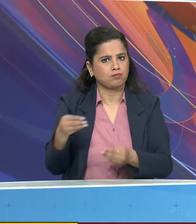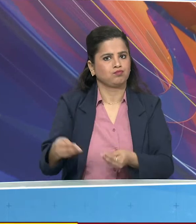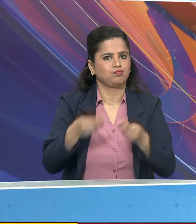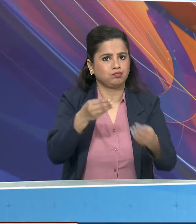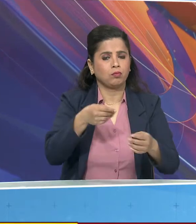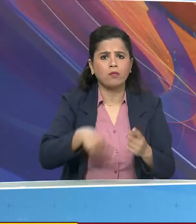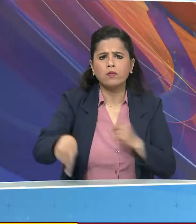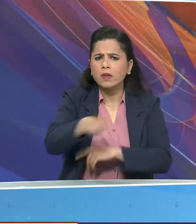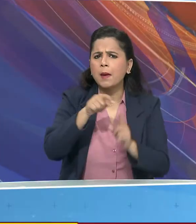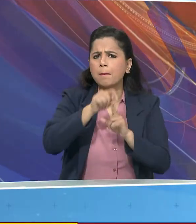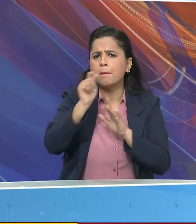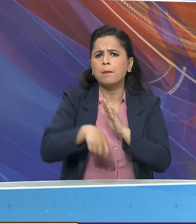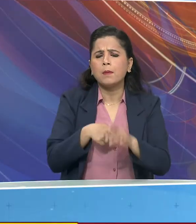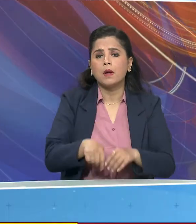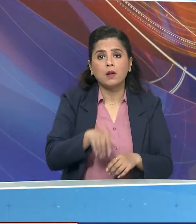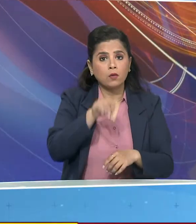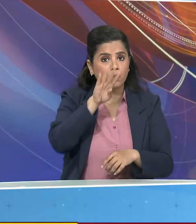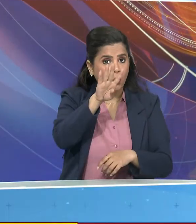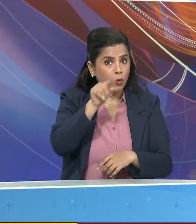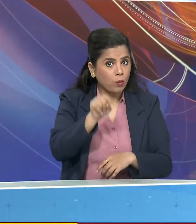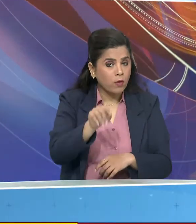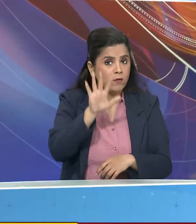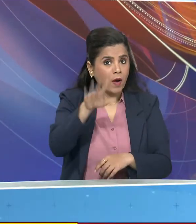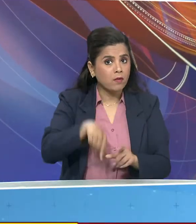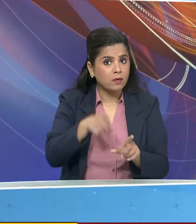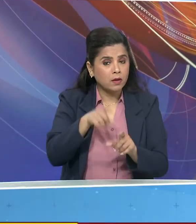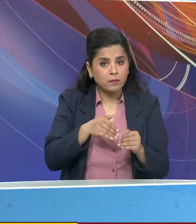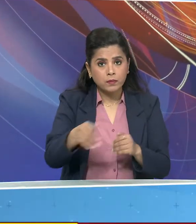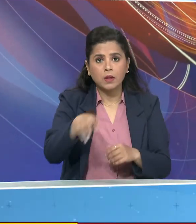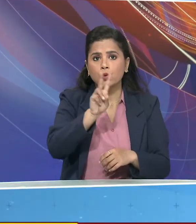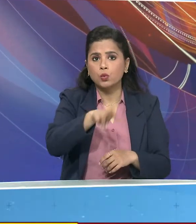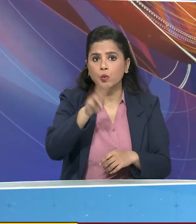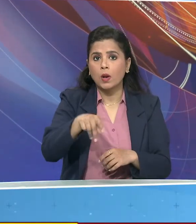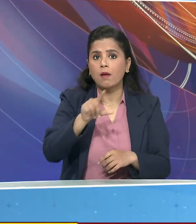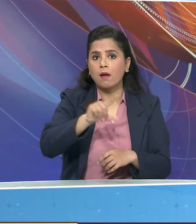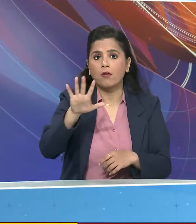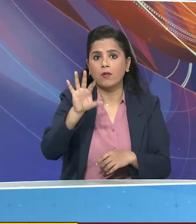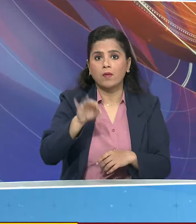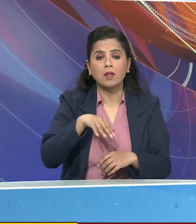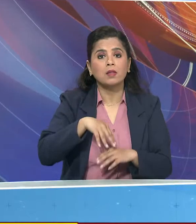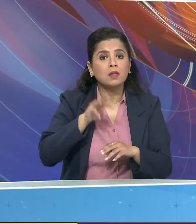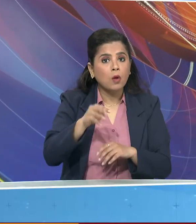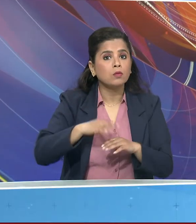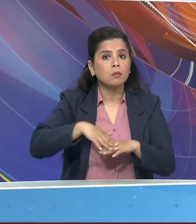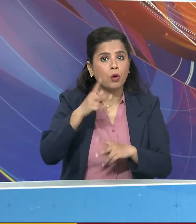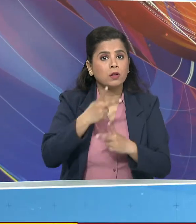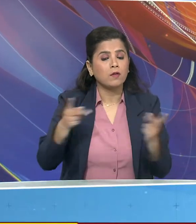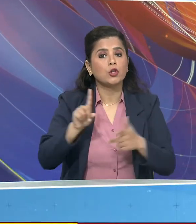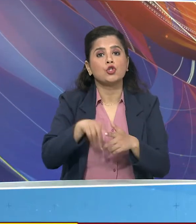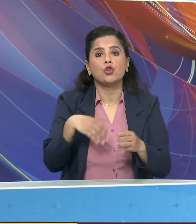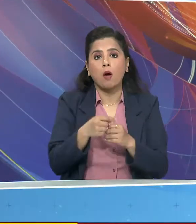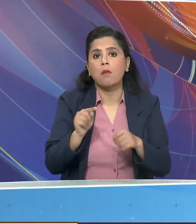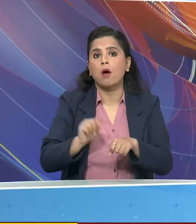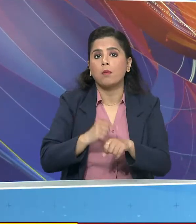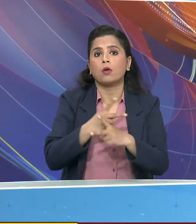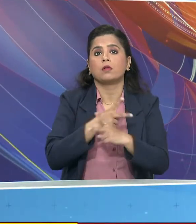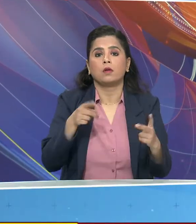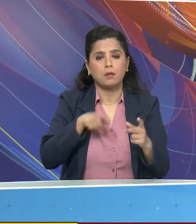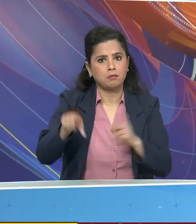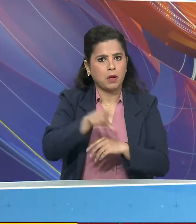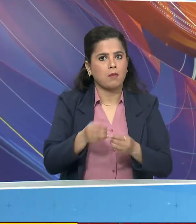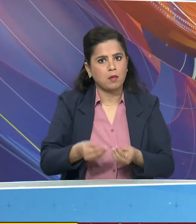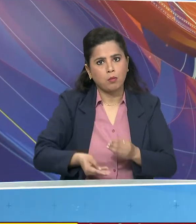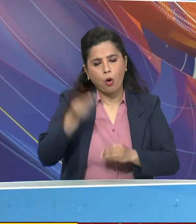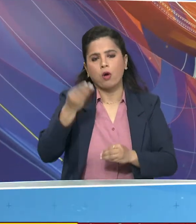से 4.5 वर्श की अधि में 22,50,000 मानव रोजगार के अफसर भी सुरिजित